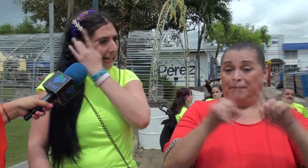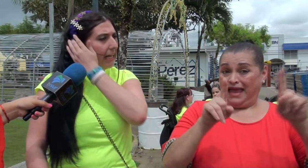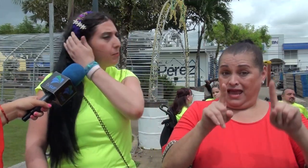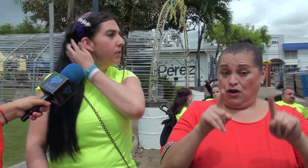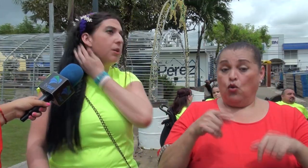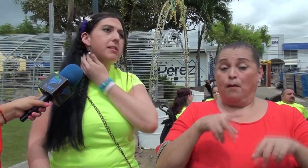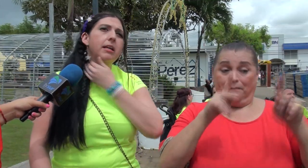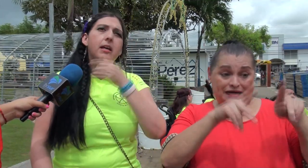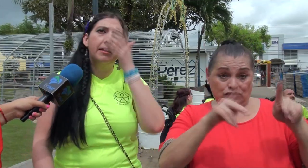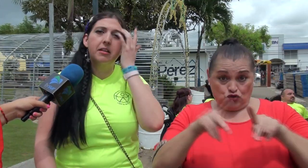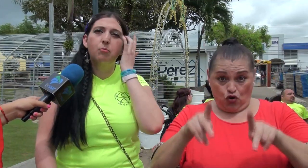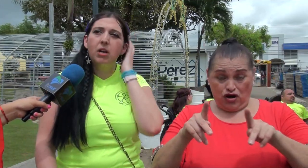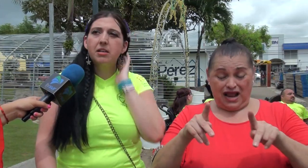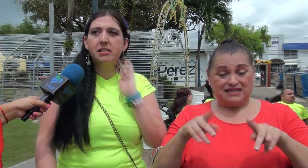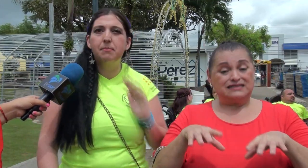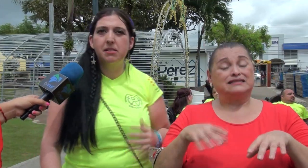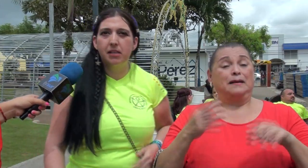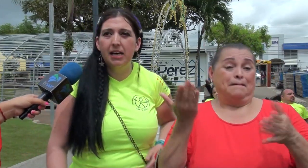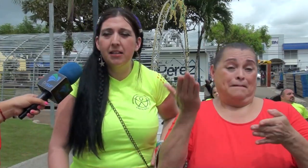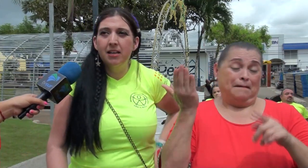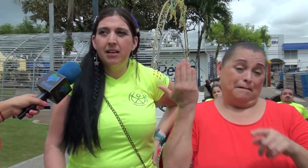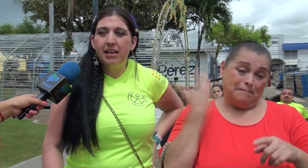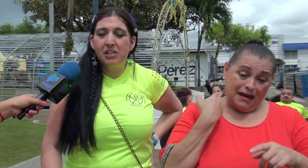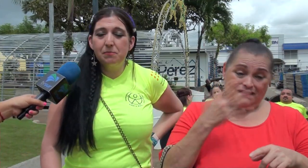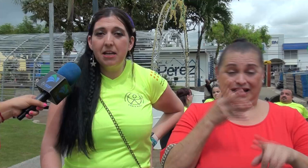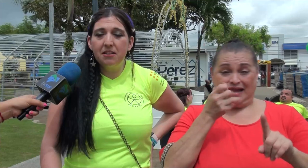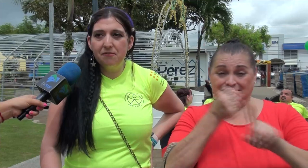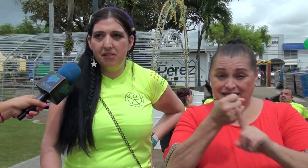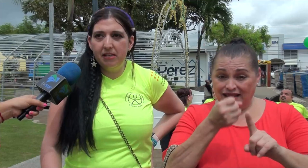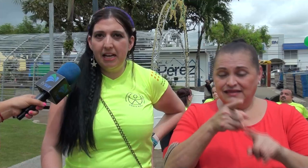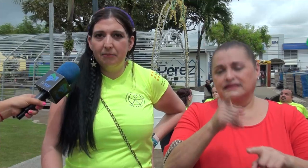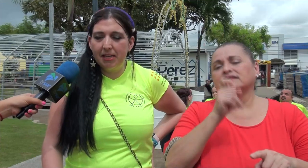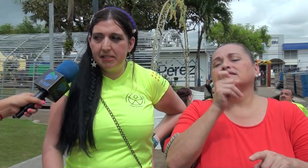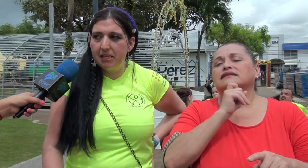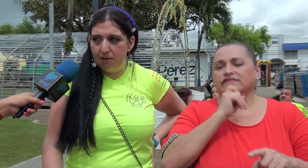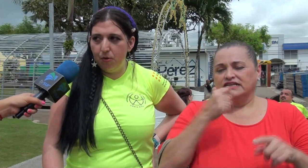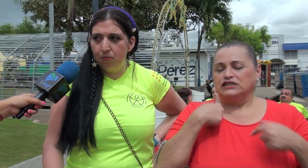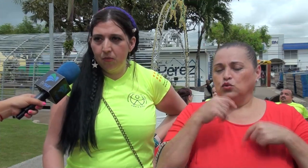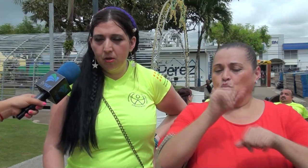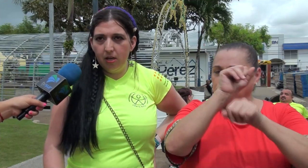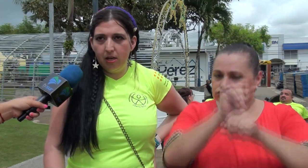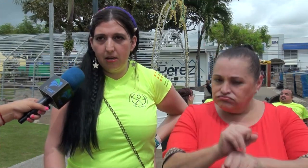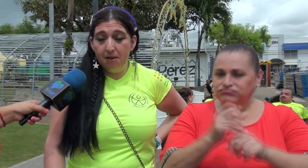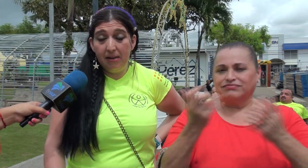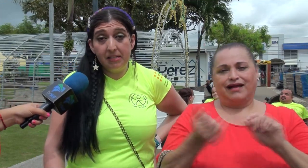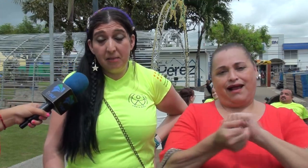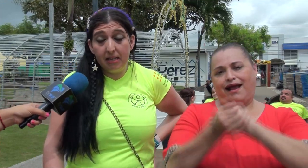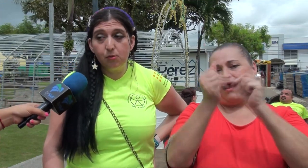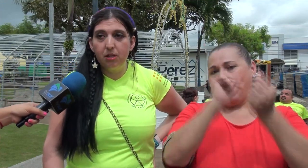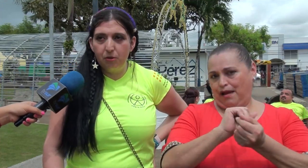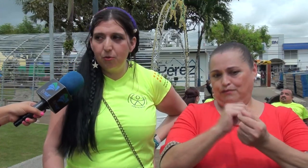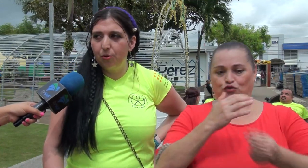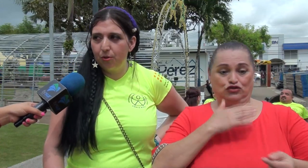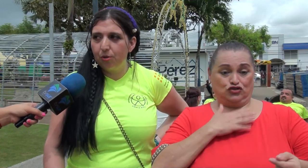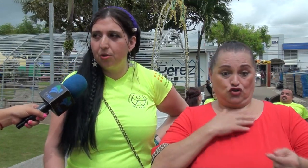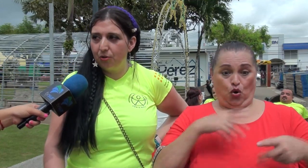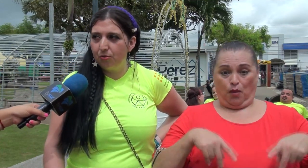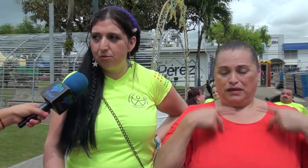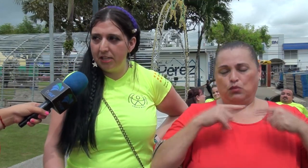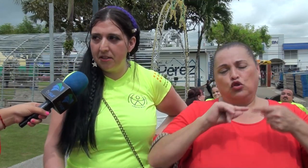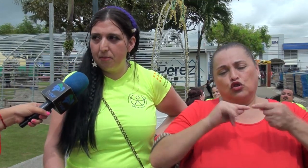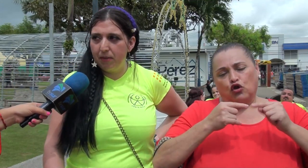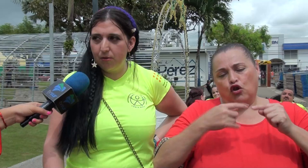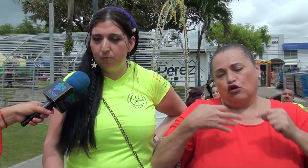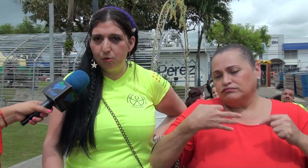caso de las personas que adquirimos la discapacidad, es bien difícil adaptarse al cambio. Y más en mi caso, que vivo con dolor